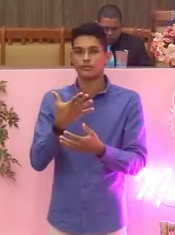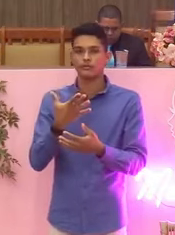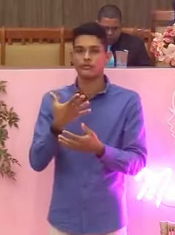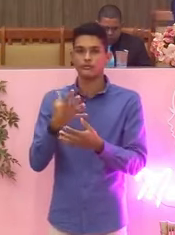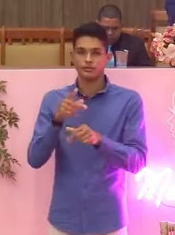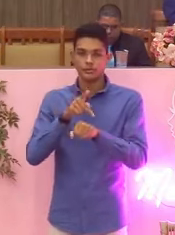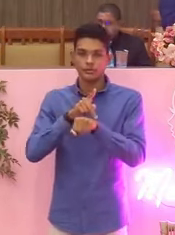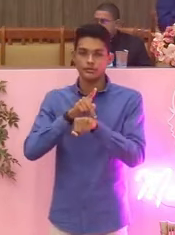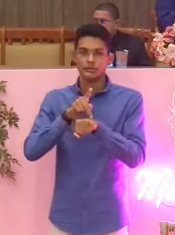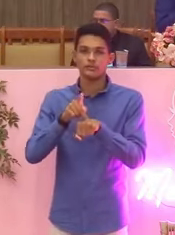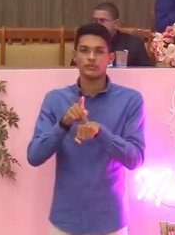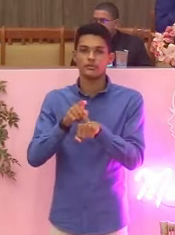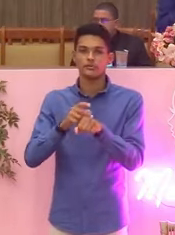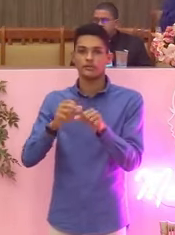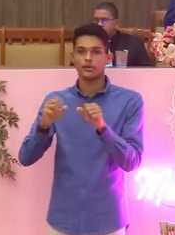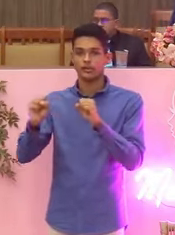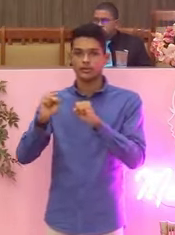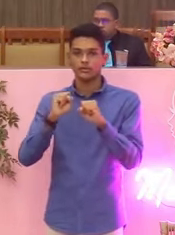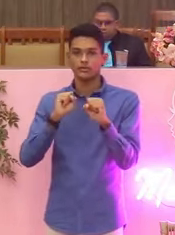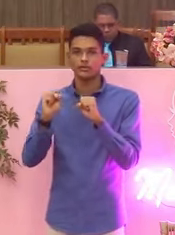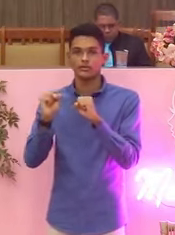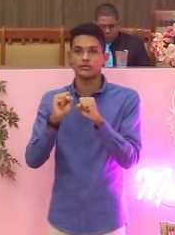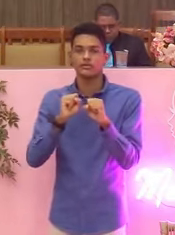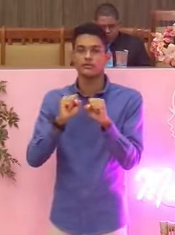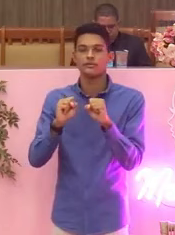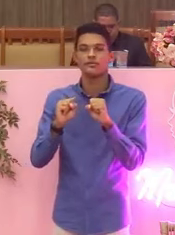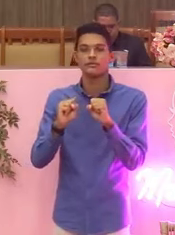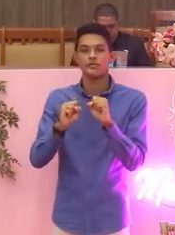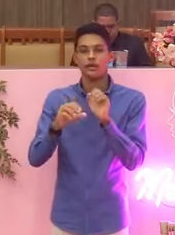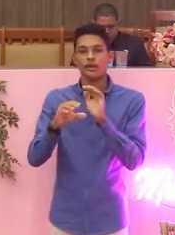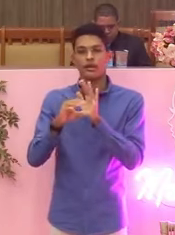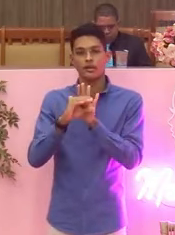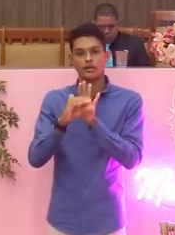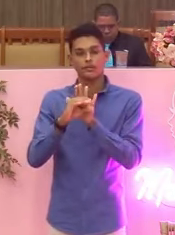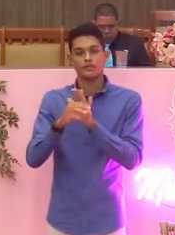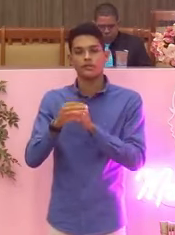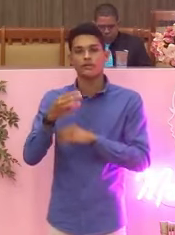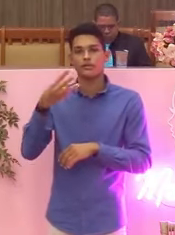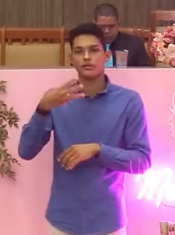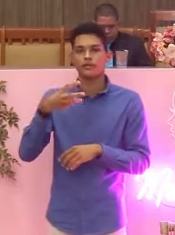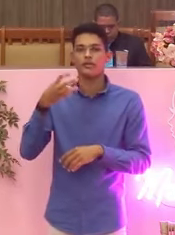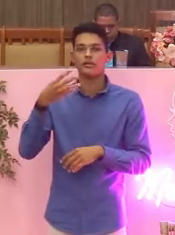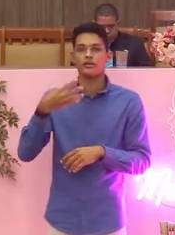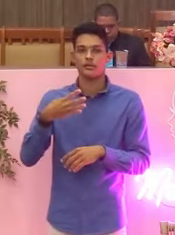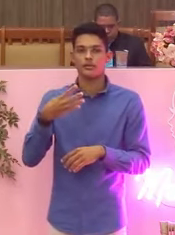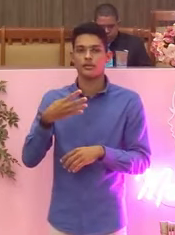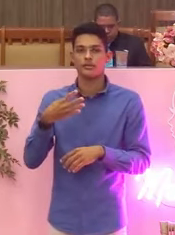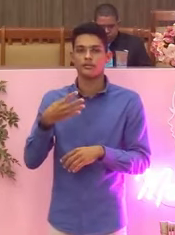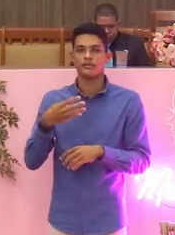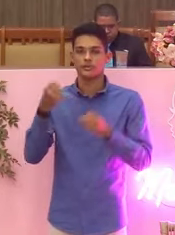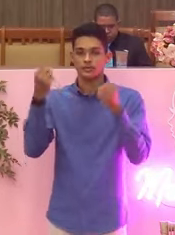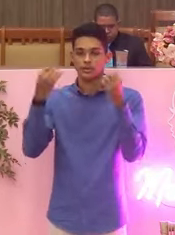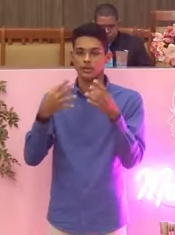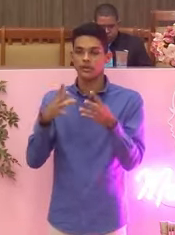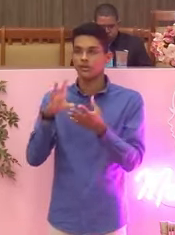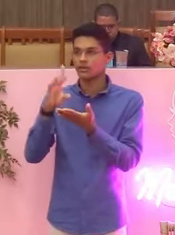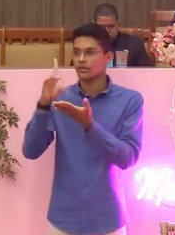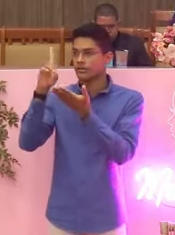E o Salmo 34,8 diz, ó provai e vede que o Senhor é bom.